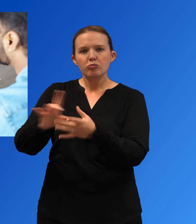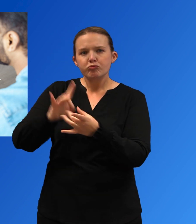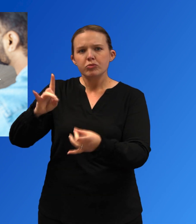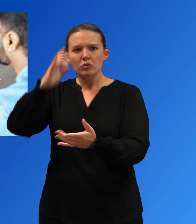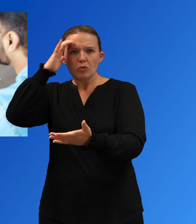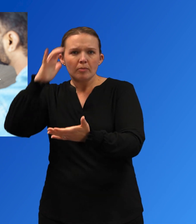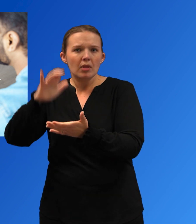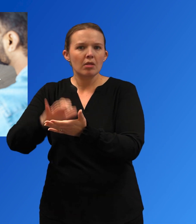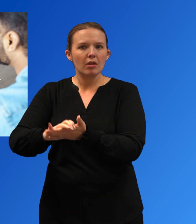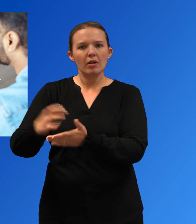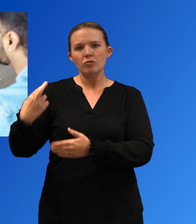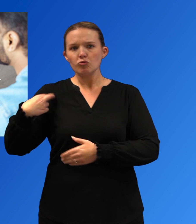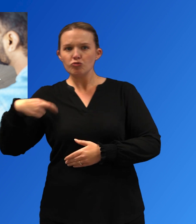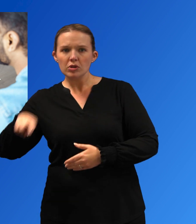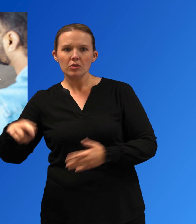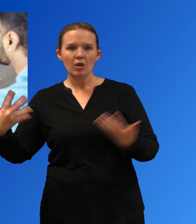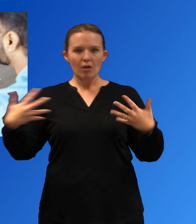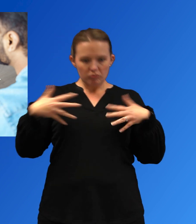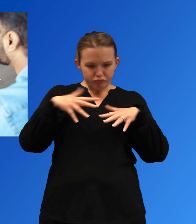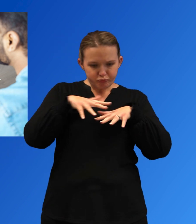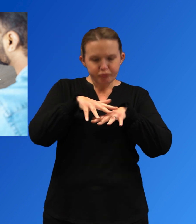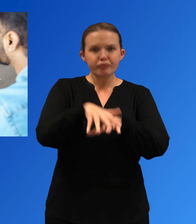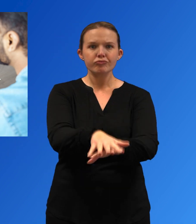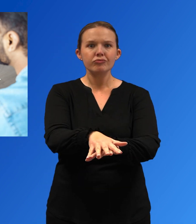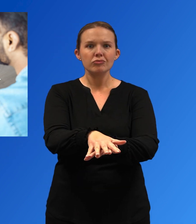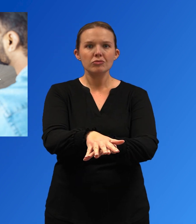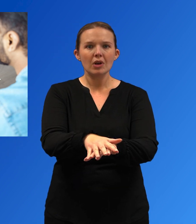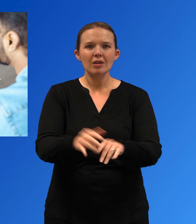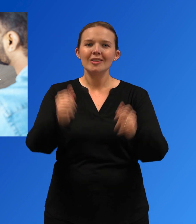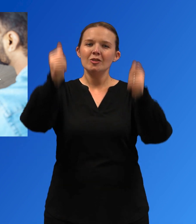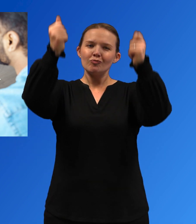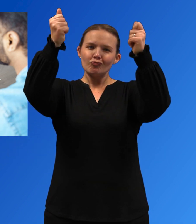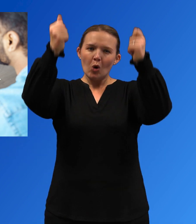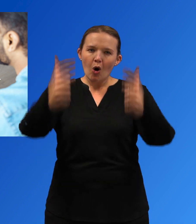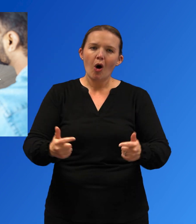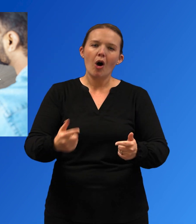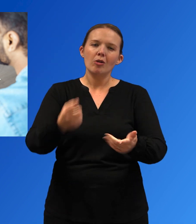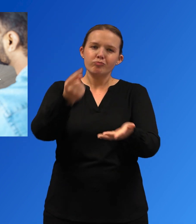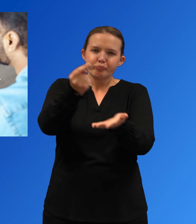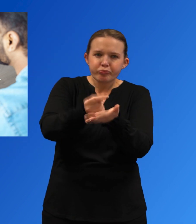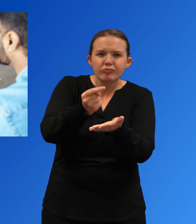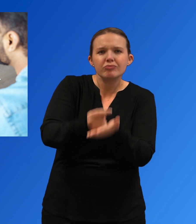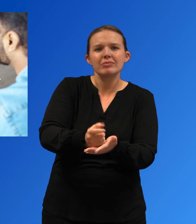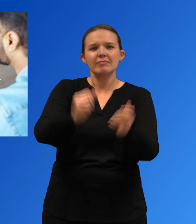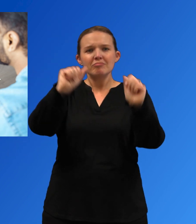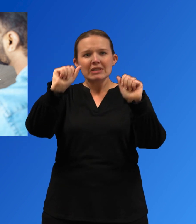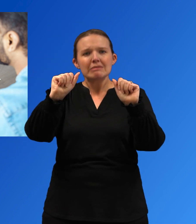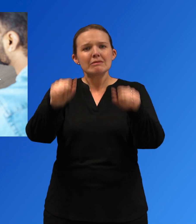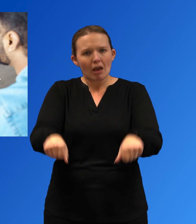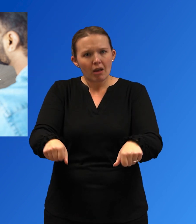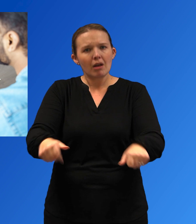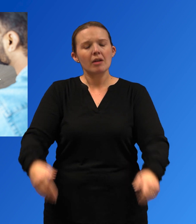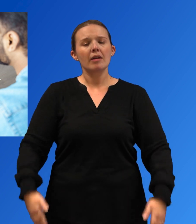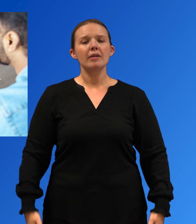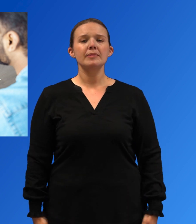tratamiento de comprobada eficacia y a la atención médica, e incluir prácticas tradicionales